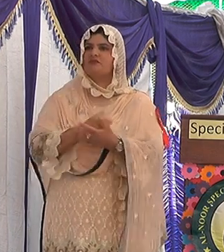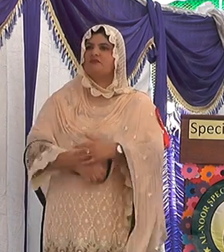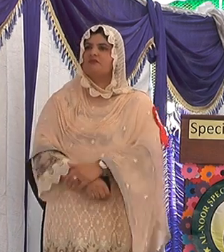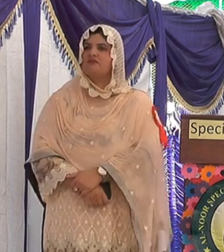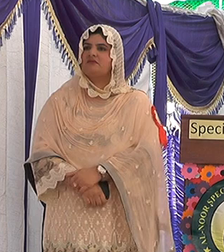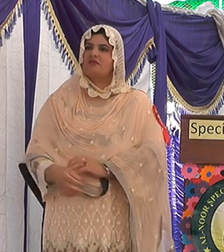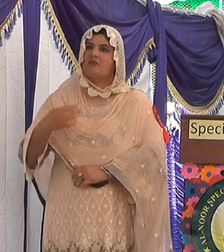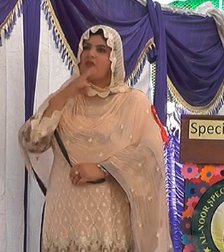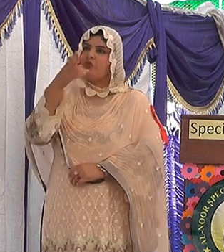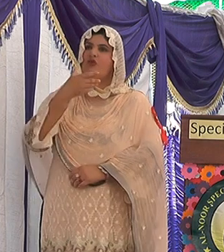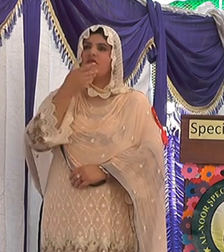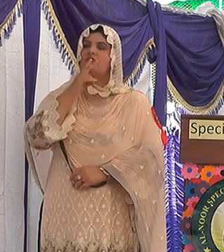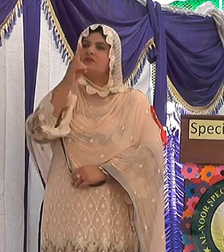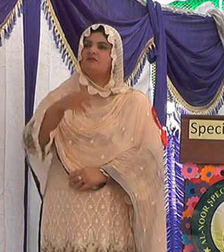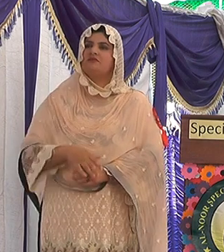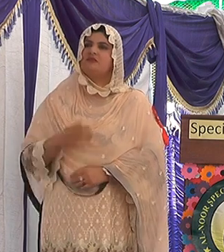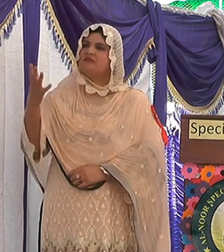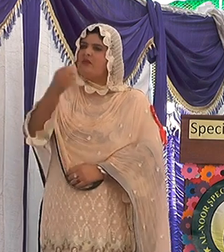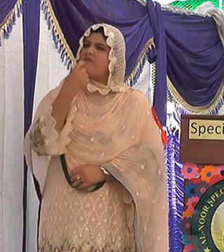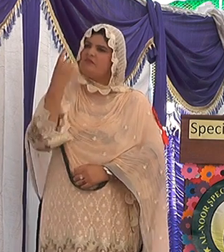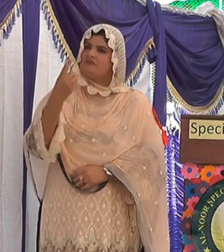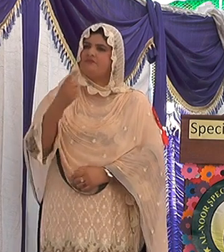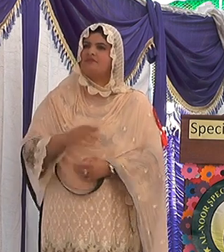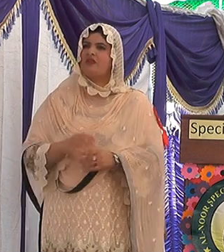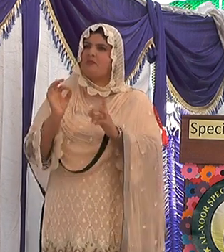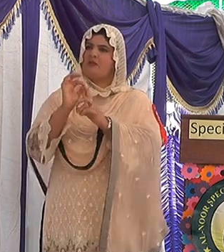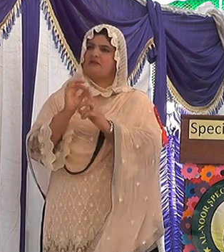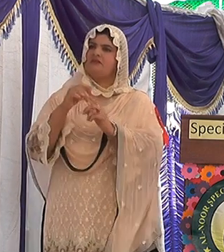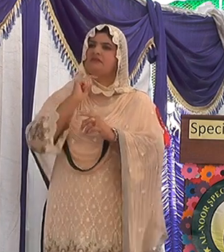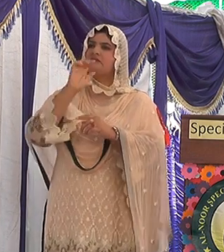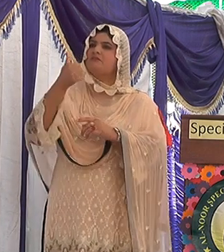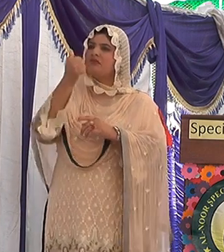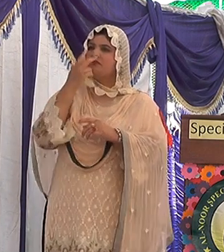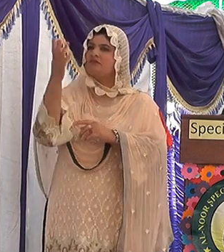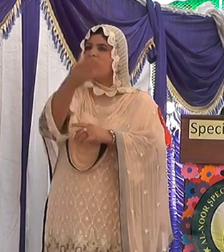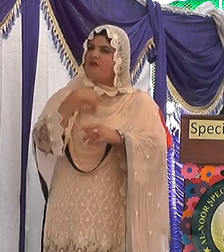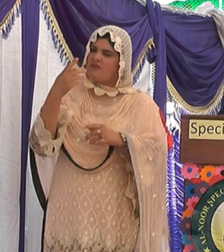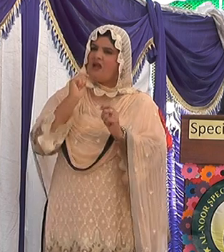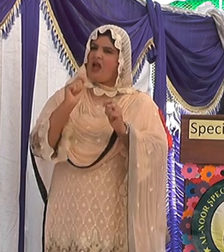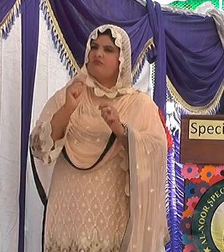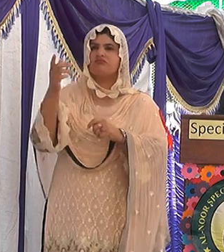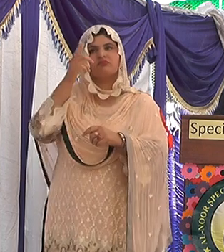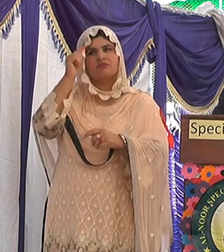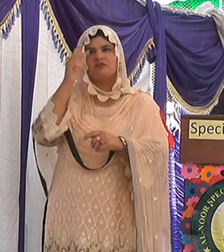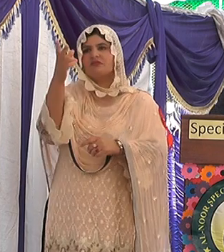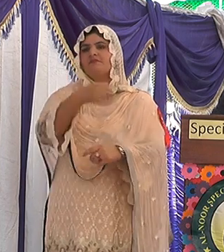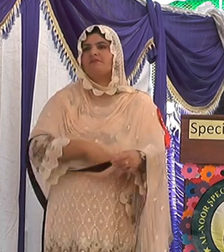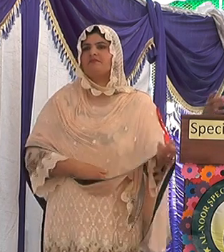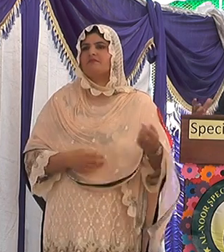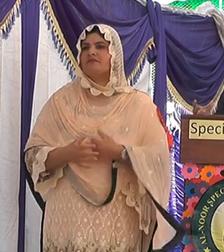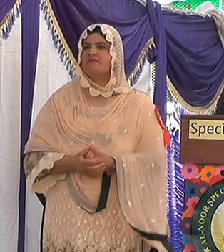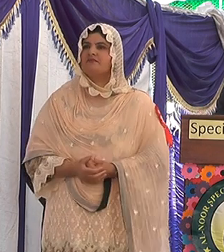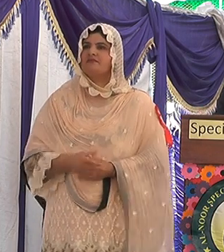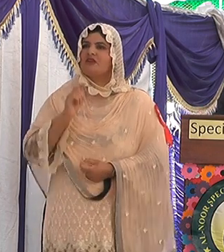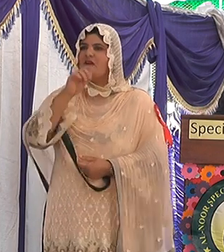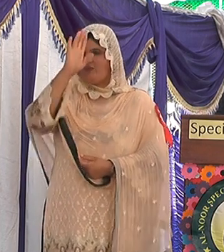میں صرف یہ بیغام دینا چاہتا ہوں کہ چونکہ ہم سب ایک ہیں پاکستان کی سالمیت میرا اور آپ کا ہم سب کا مسئلہ ہے تو لوگوں کو خاص